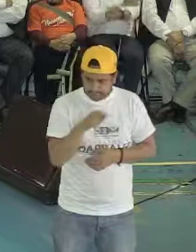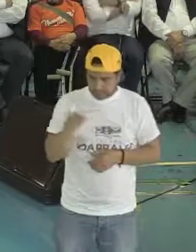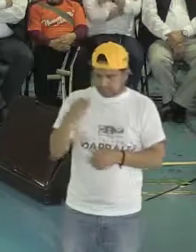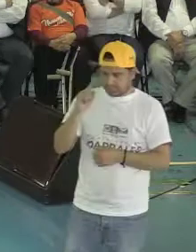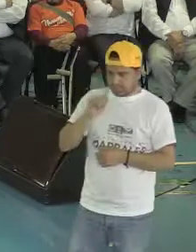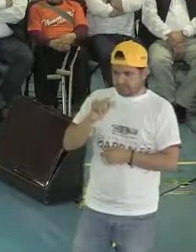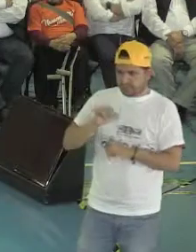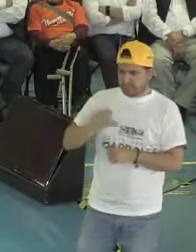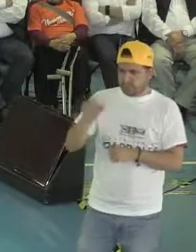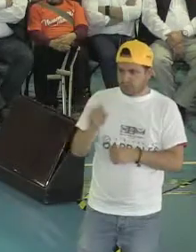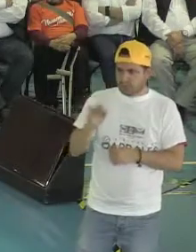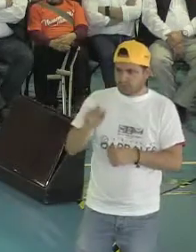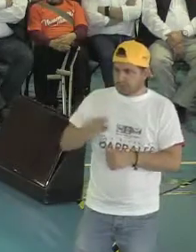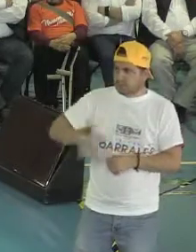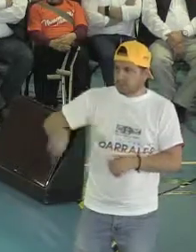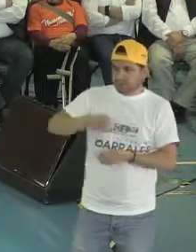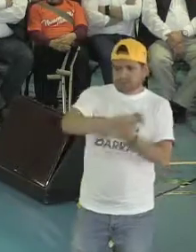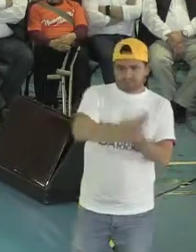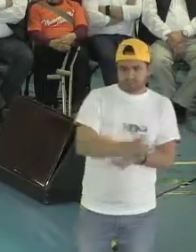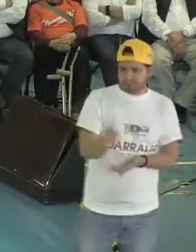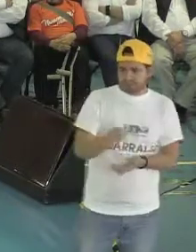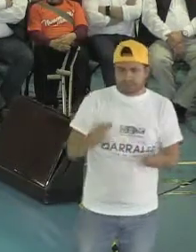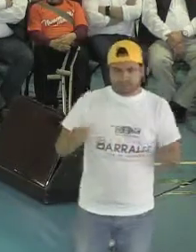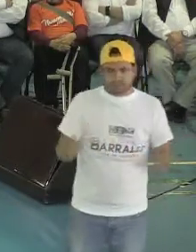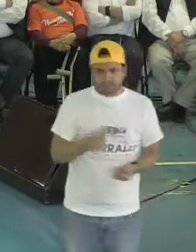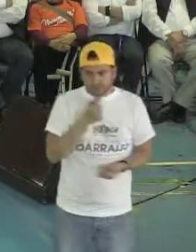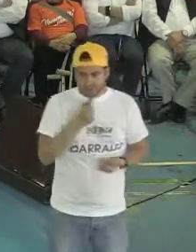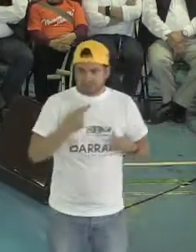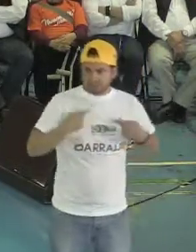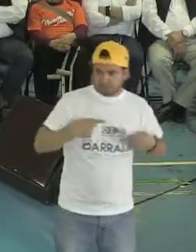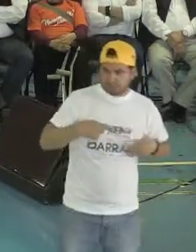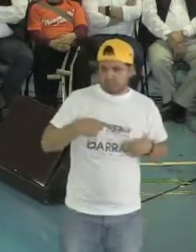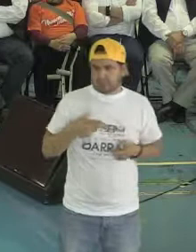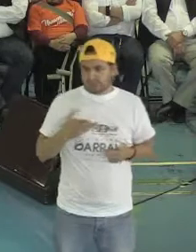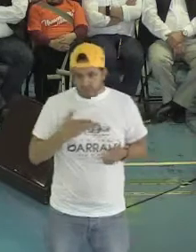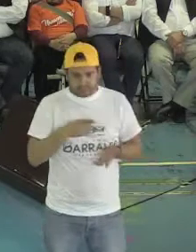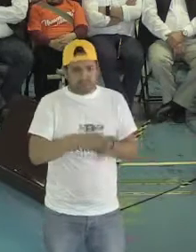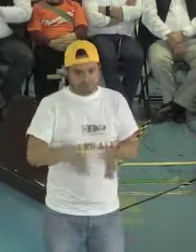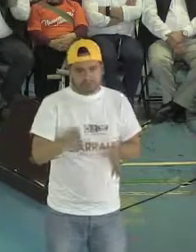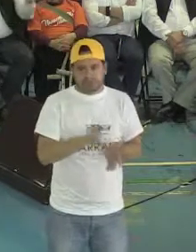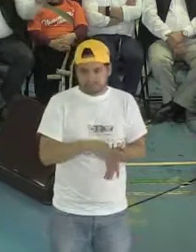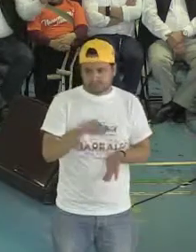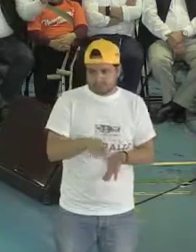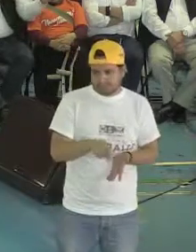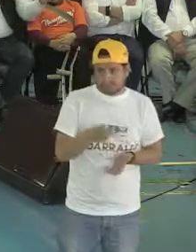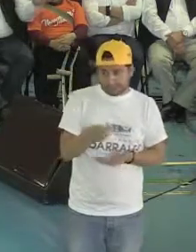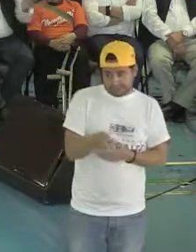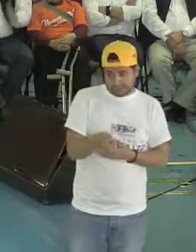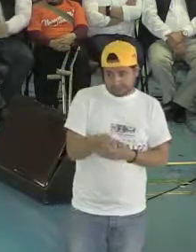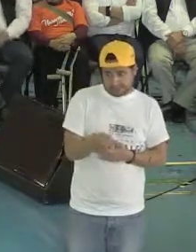nieguen el acceso a ningún niño, a ninguna niña, porque tenga alguna discapacidad. Ese va a ser nuestro